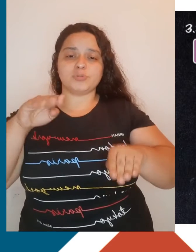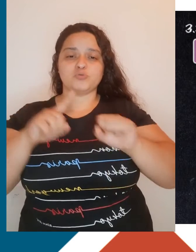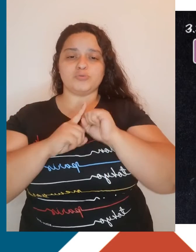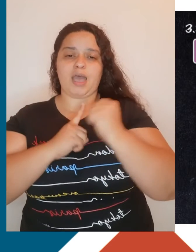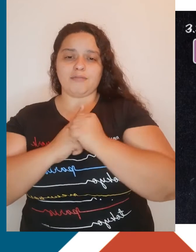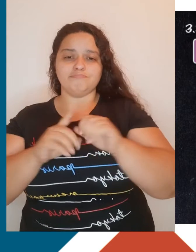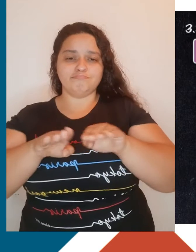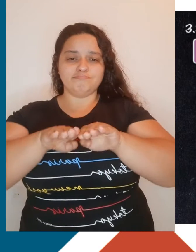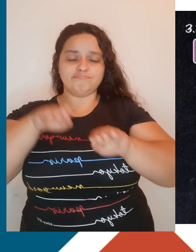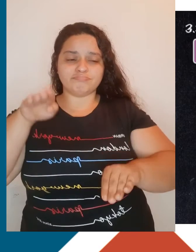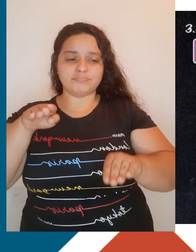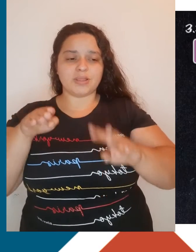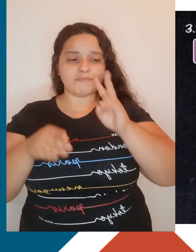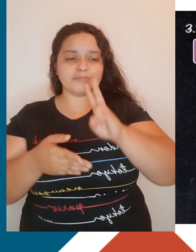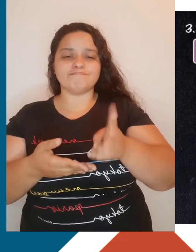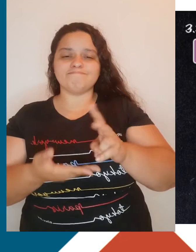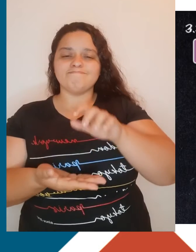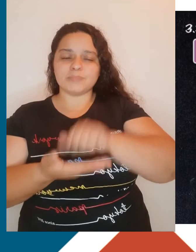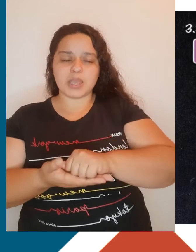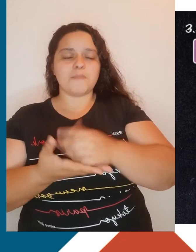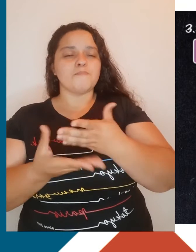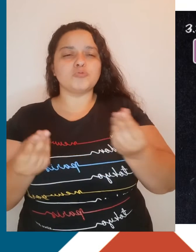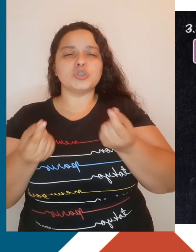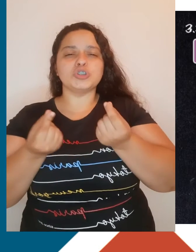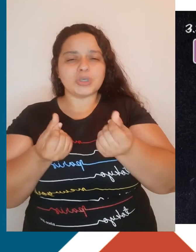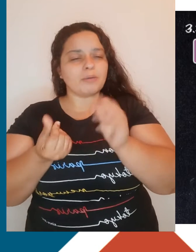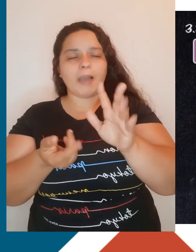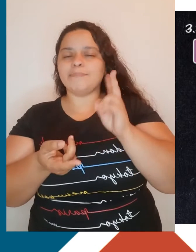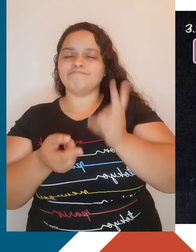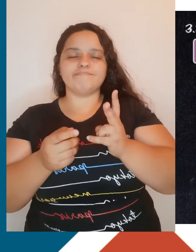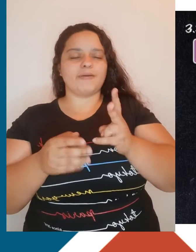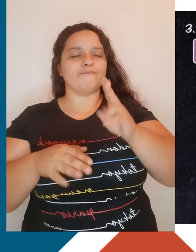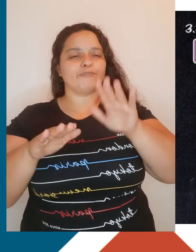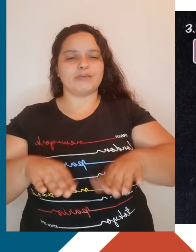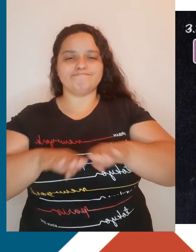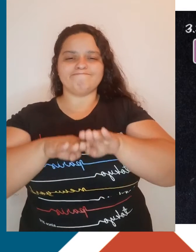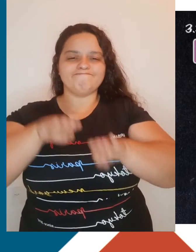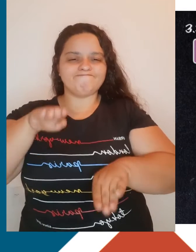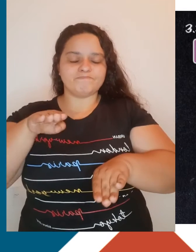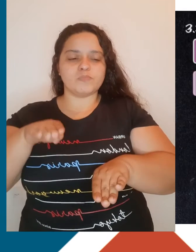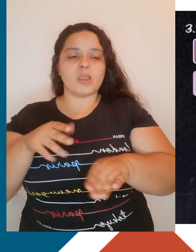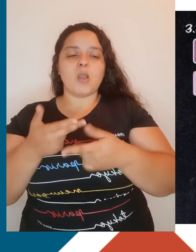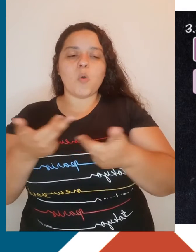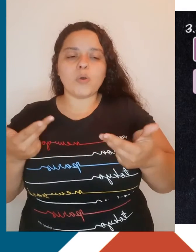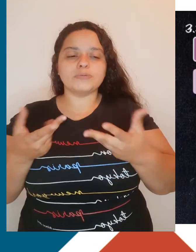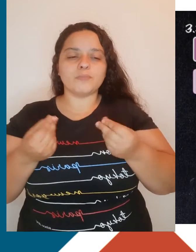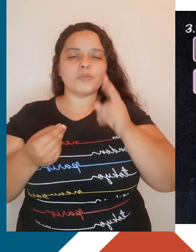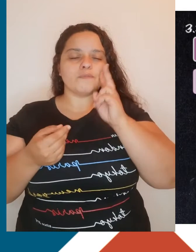apesar de toda a riqueza produzida pelas novas fábricas. Algo que aparece bastante nos livros e filmes que